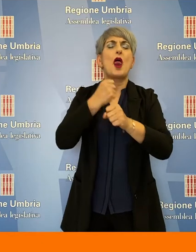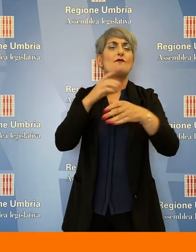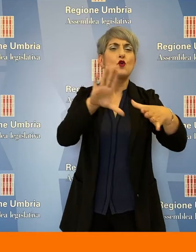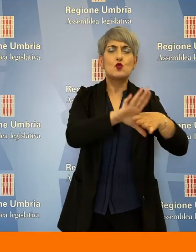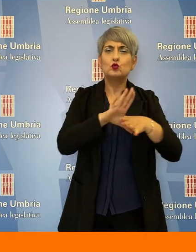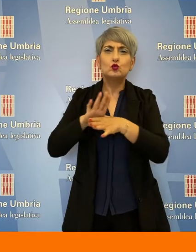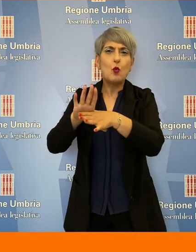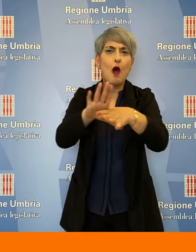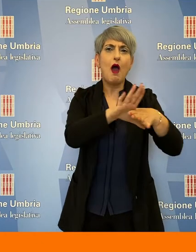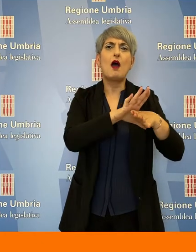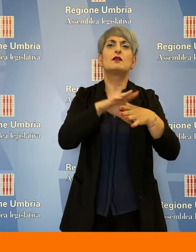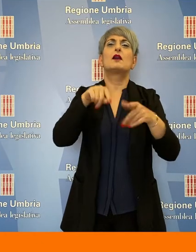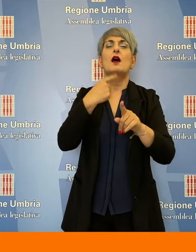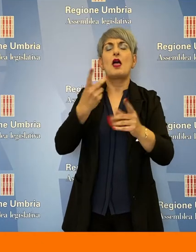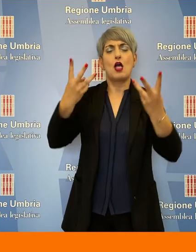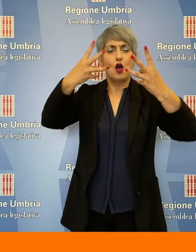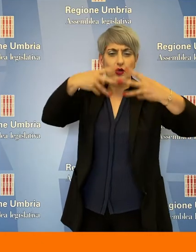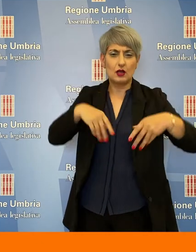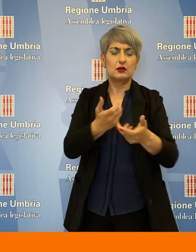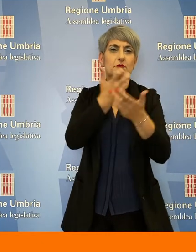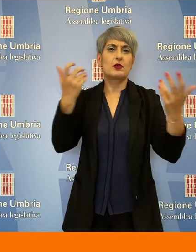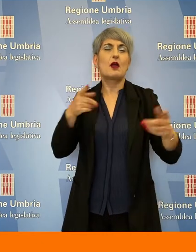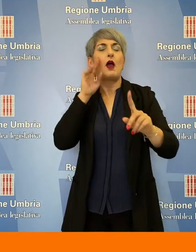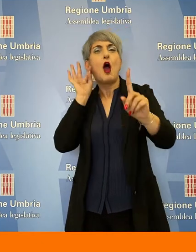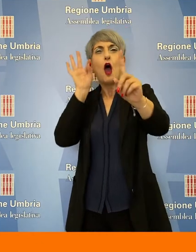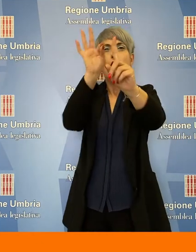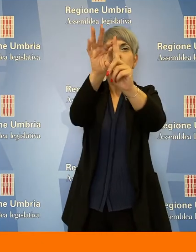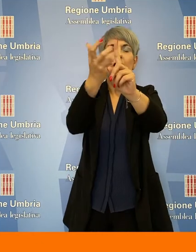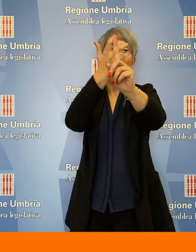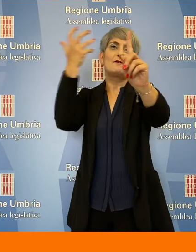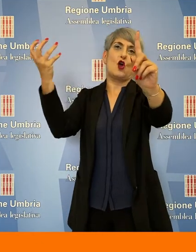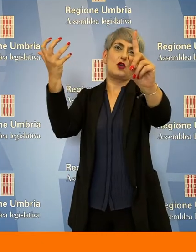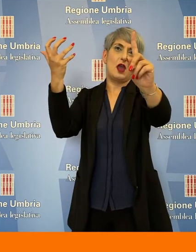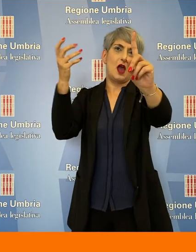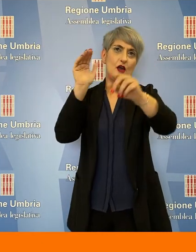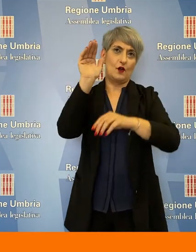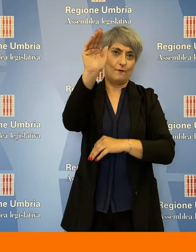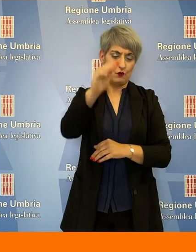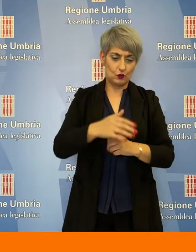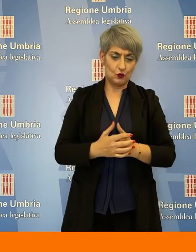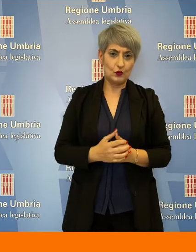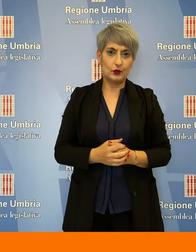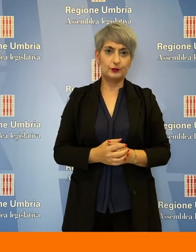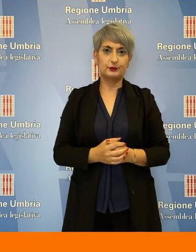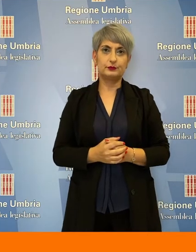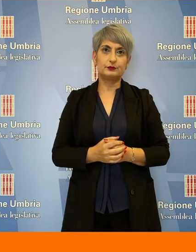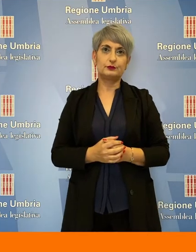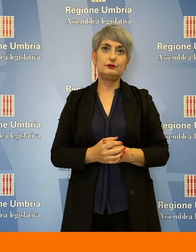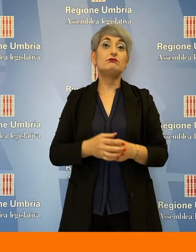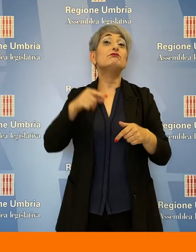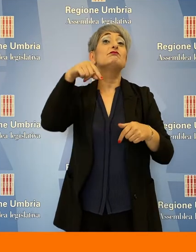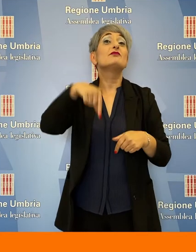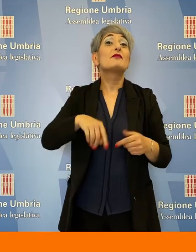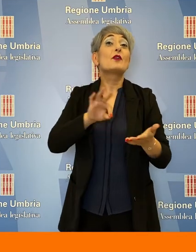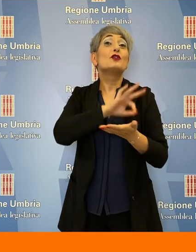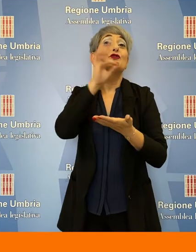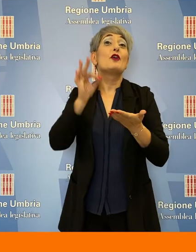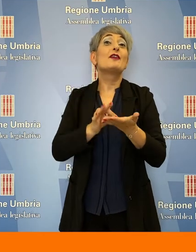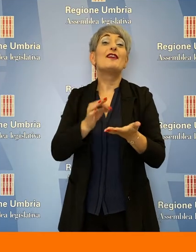lavoro di squadra da organizzare avendo una chiara visione di quanto necessita per il futuro. Oggi è stata una giornata